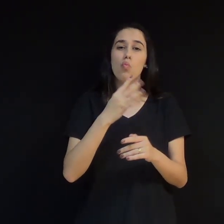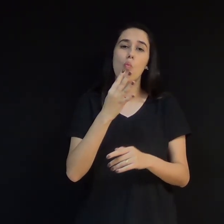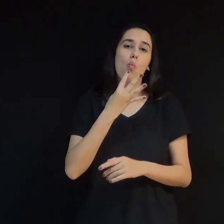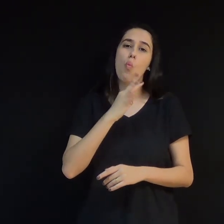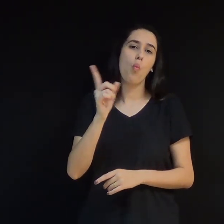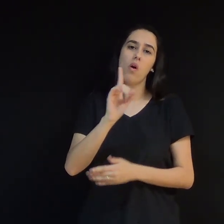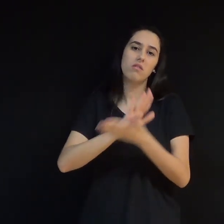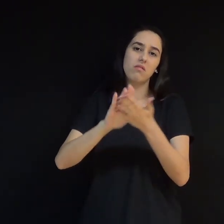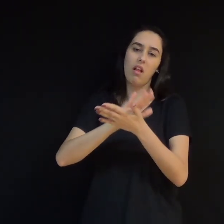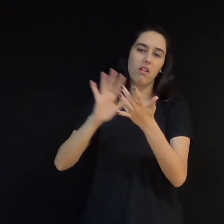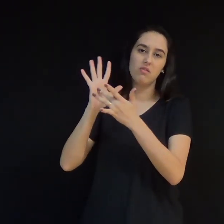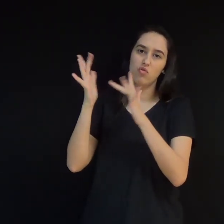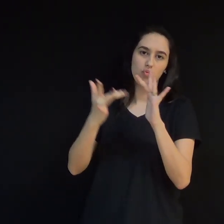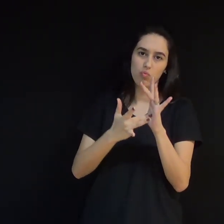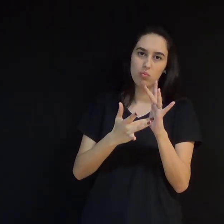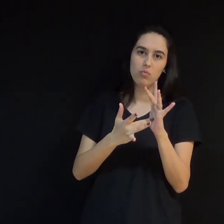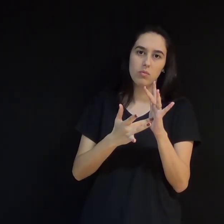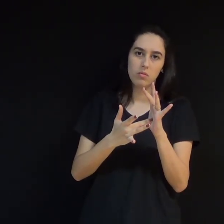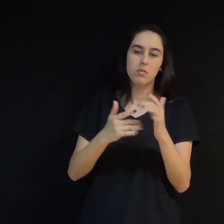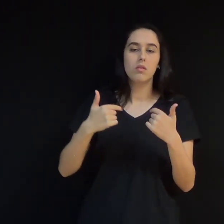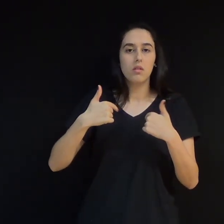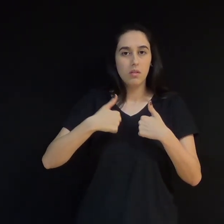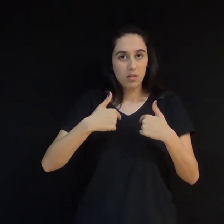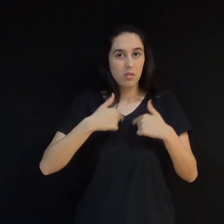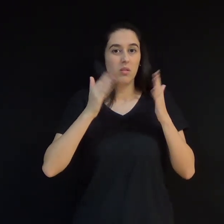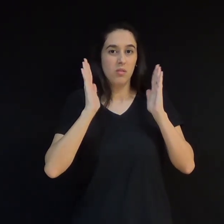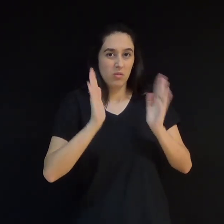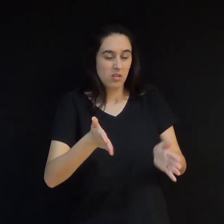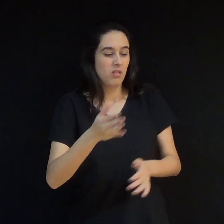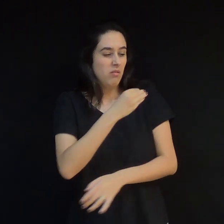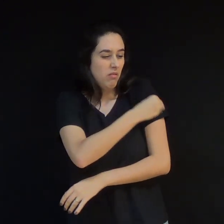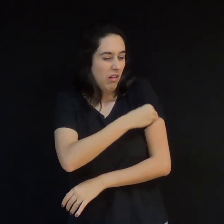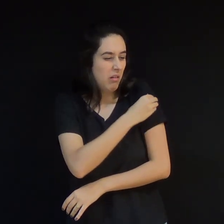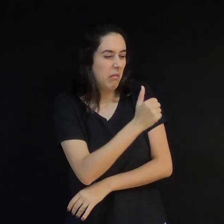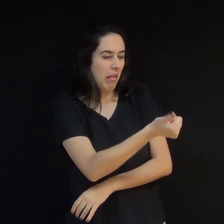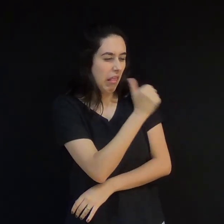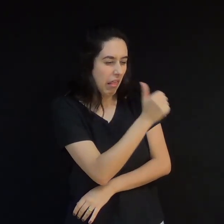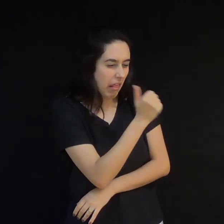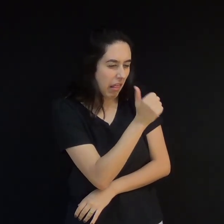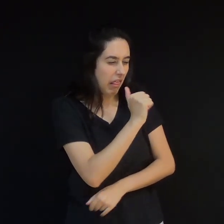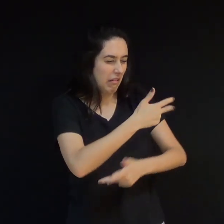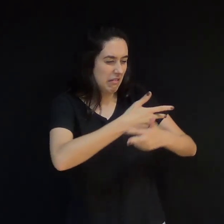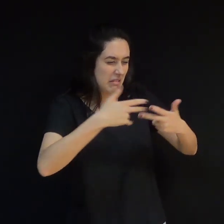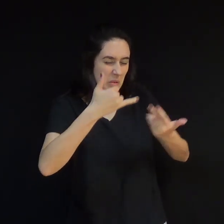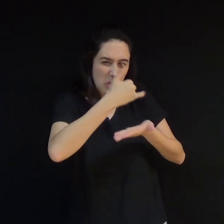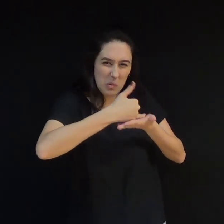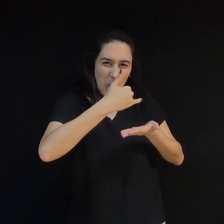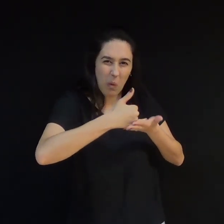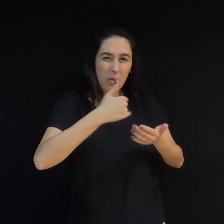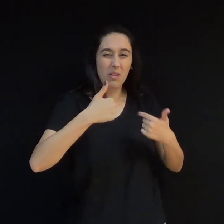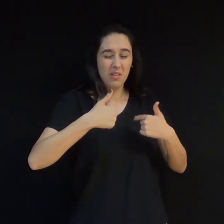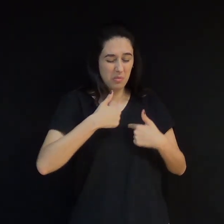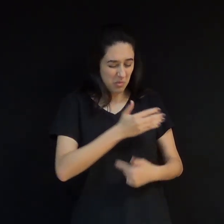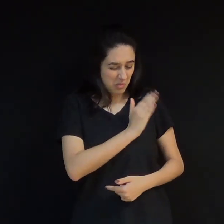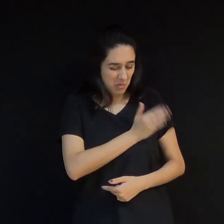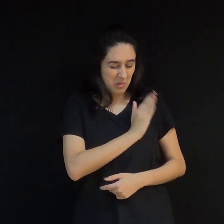houvesse me envolvido com álcool e drogas, meu principal problema era ter um coração duro, insensível ao amor